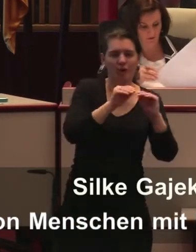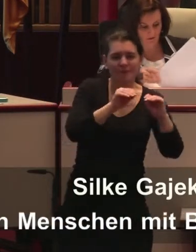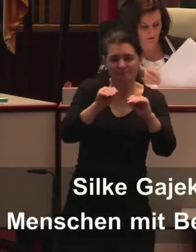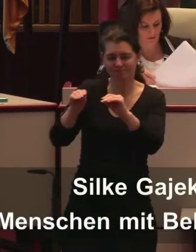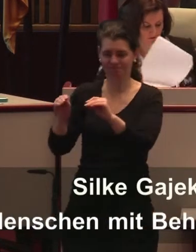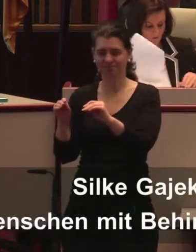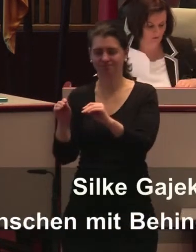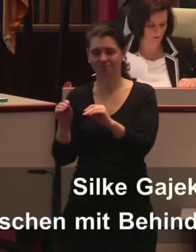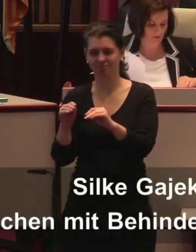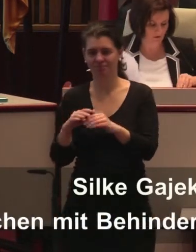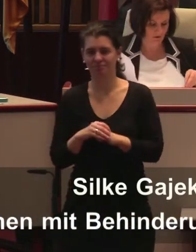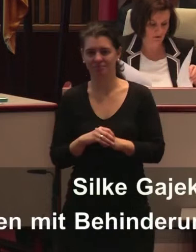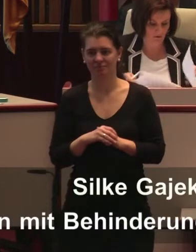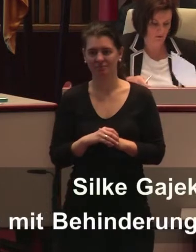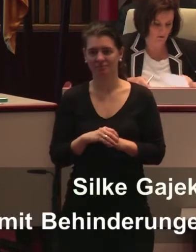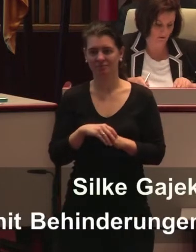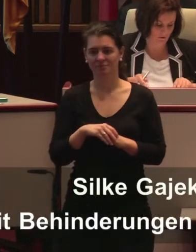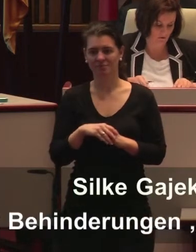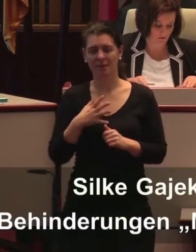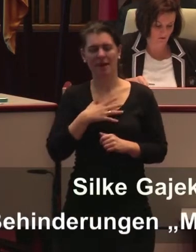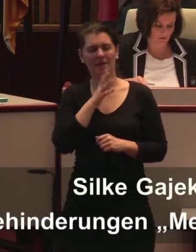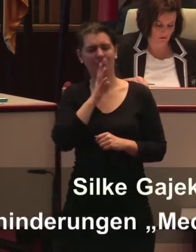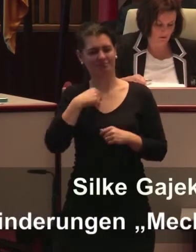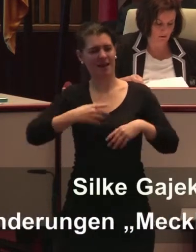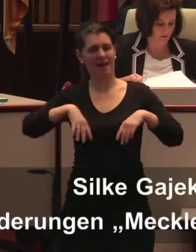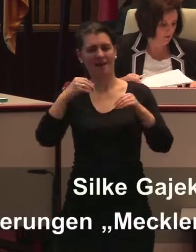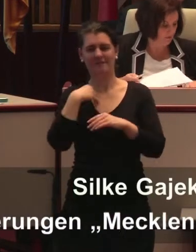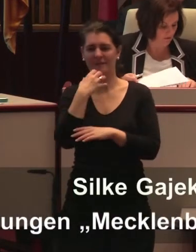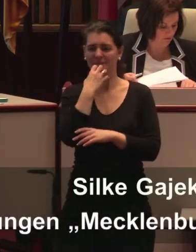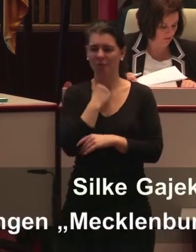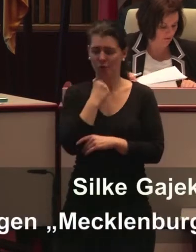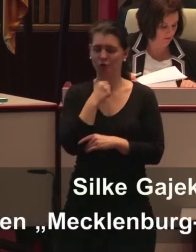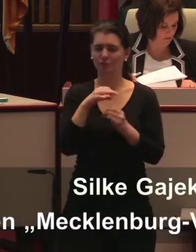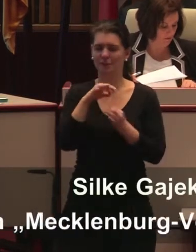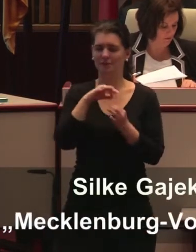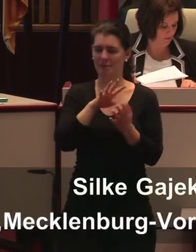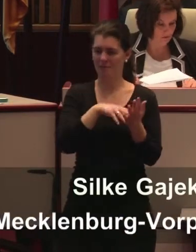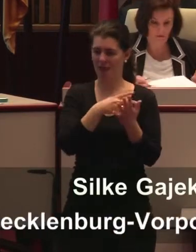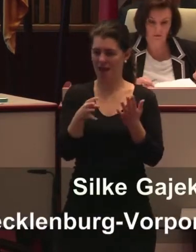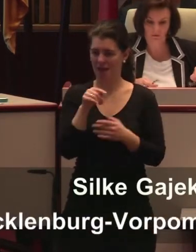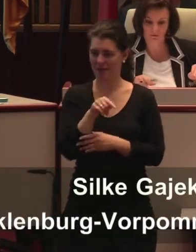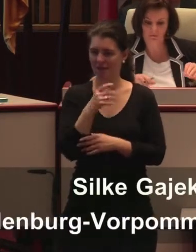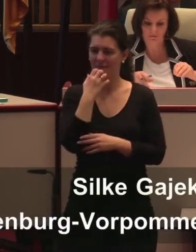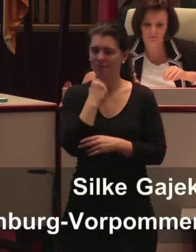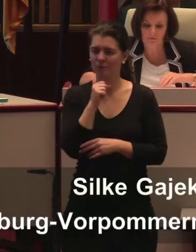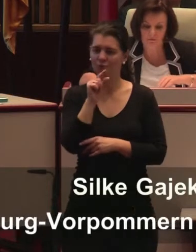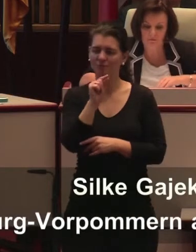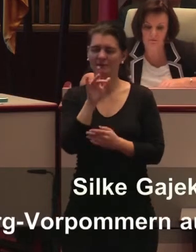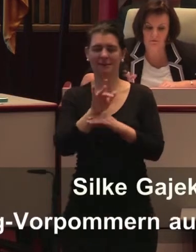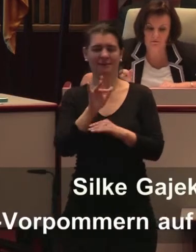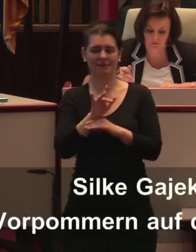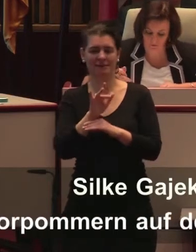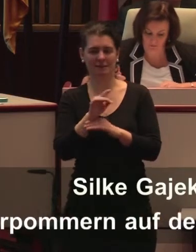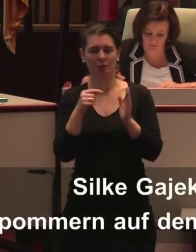und die nicht fortschreitende Festlegung von Terminen, von Aktionen kritisieren. Aber das zieht sich ja im